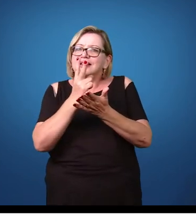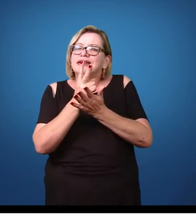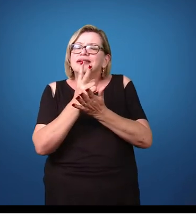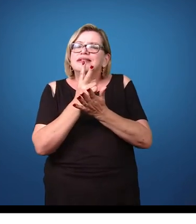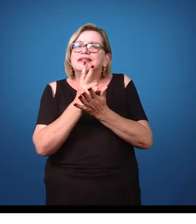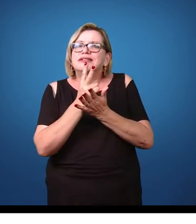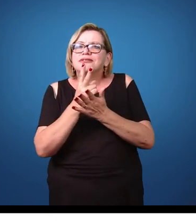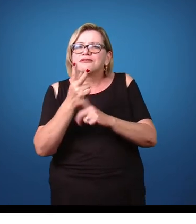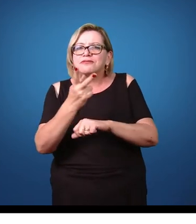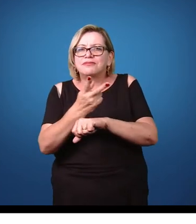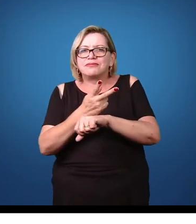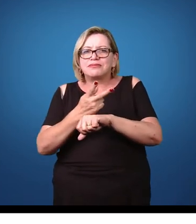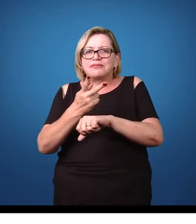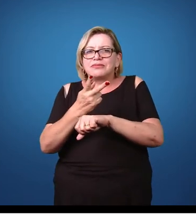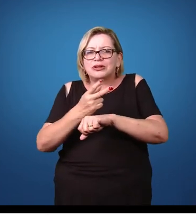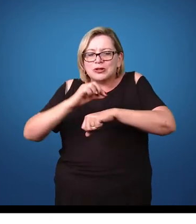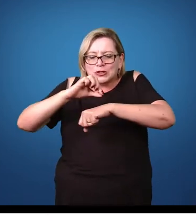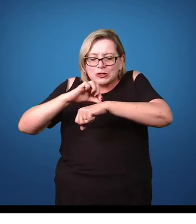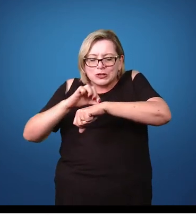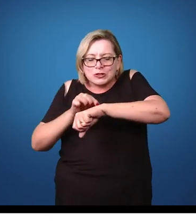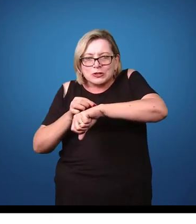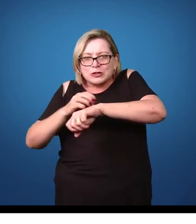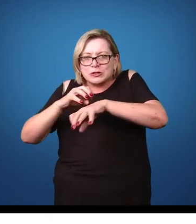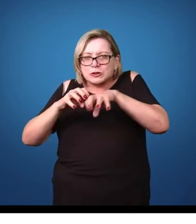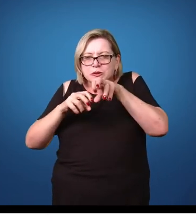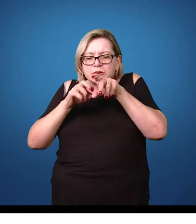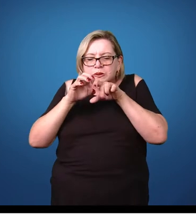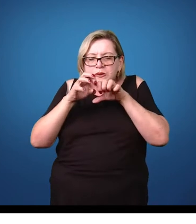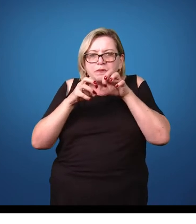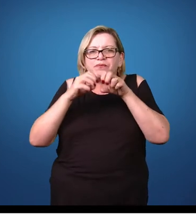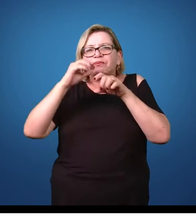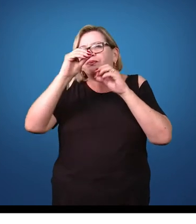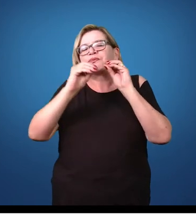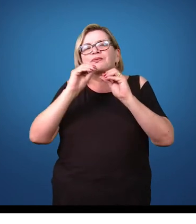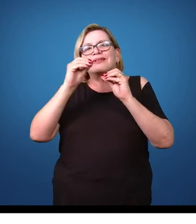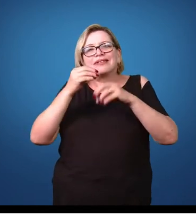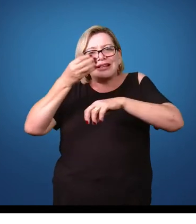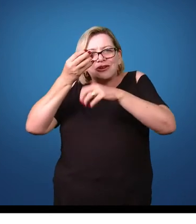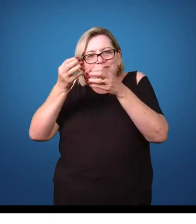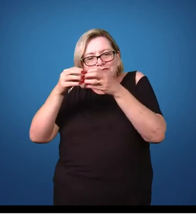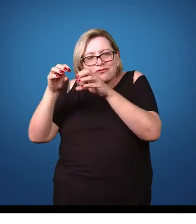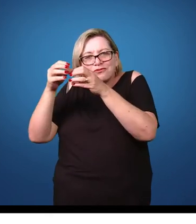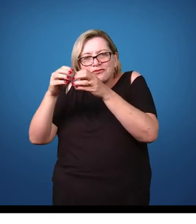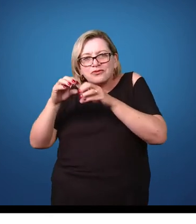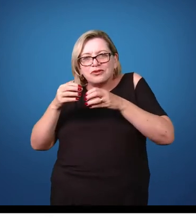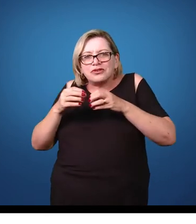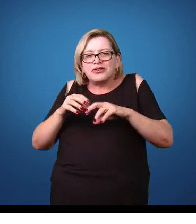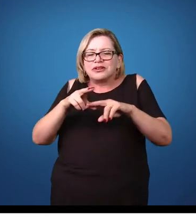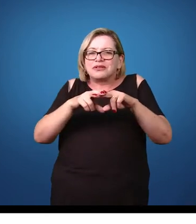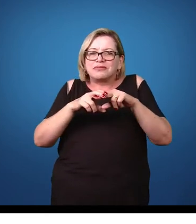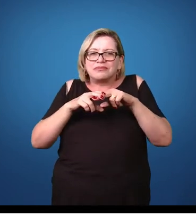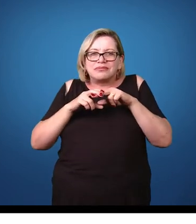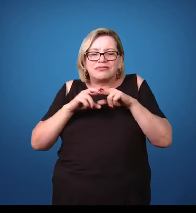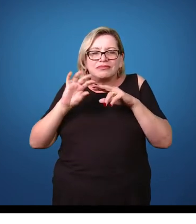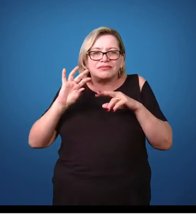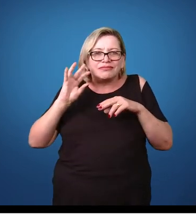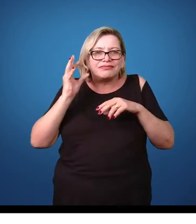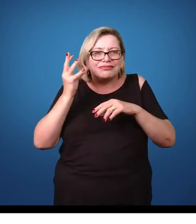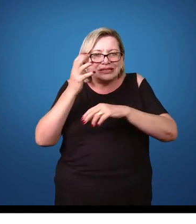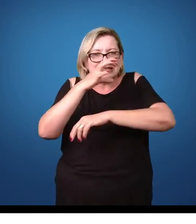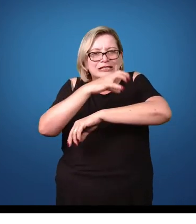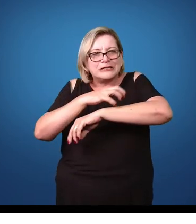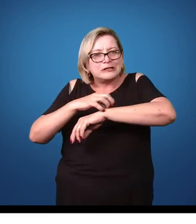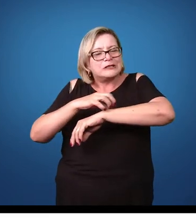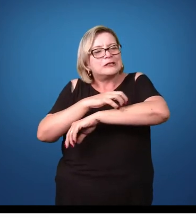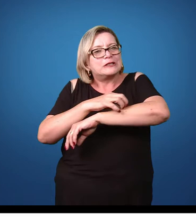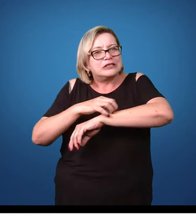buscam a formação desses túneis, elas cavam esses túneis para botar os seus ovos, e por conta disso, causa